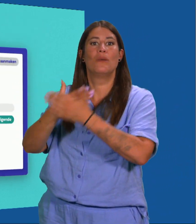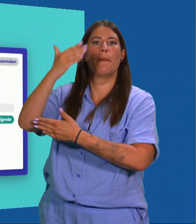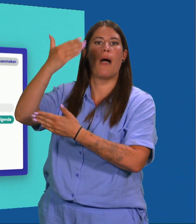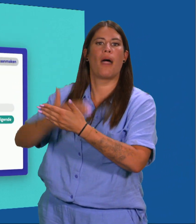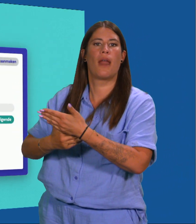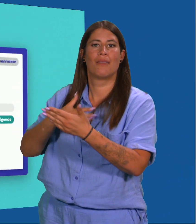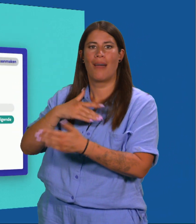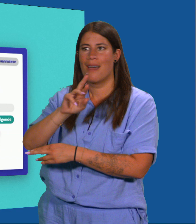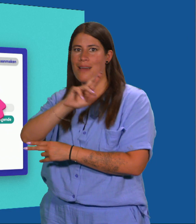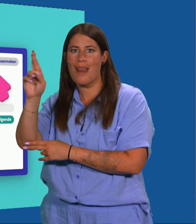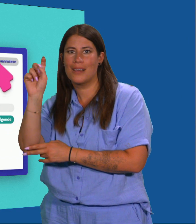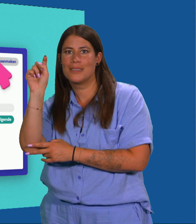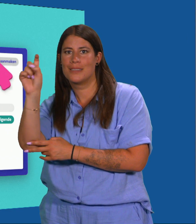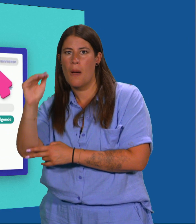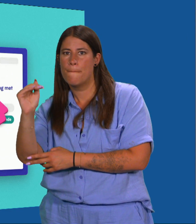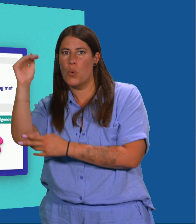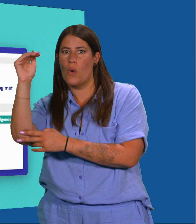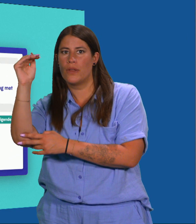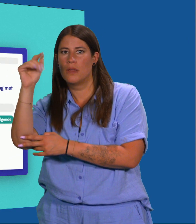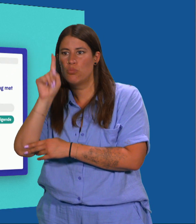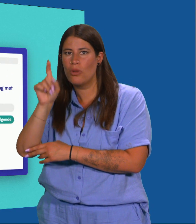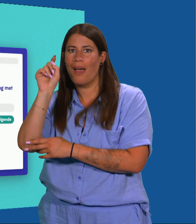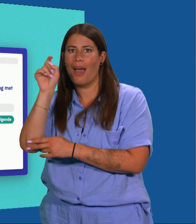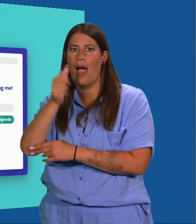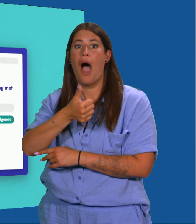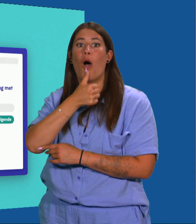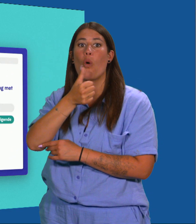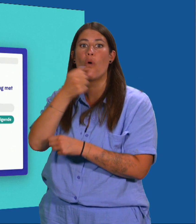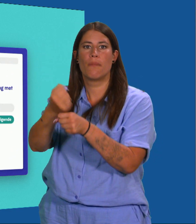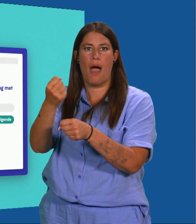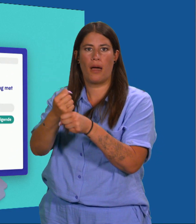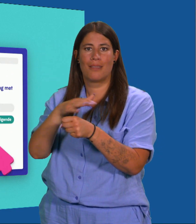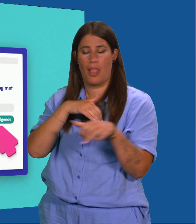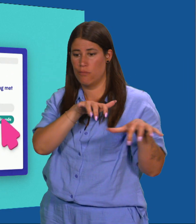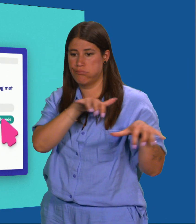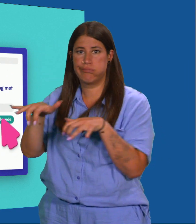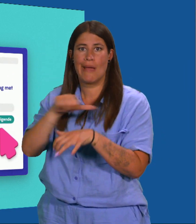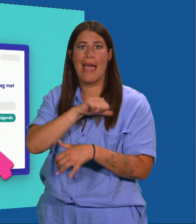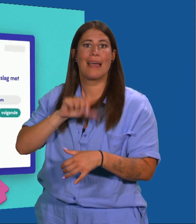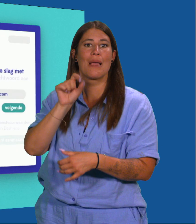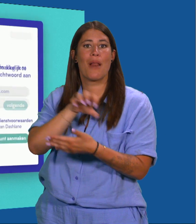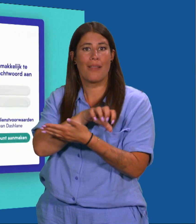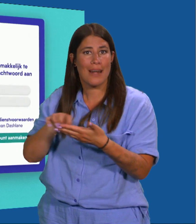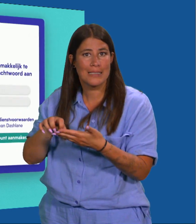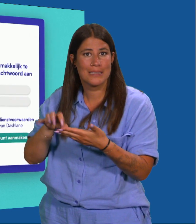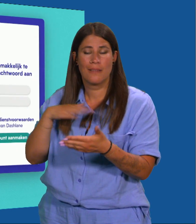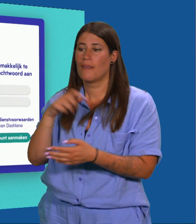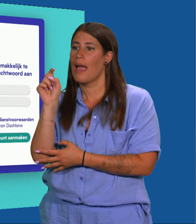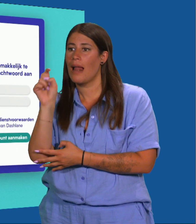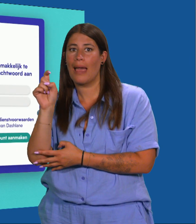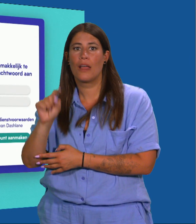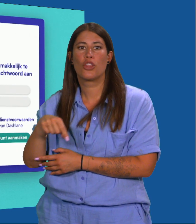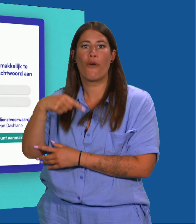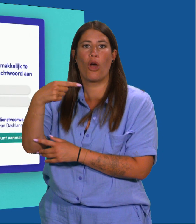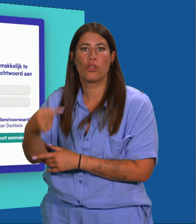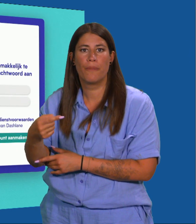Een account aanmaken. Typ je e-mailadres in. Klik op Volgende. Maak een